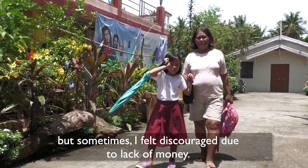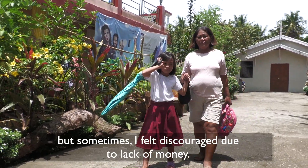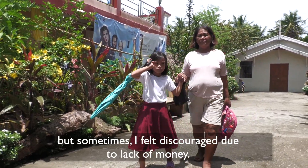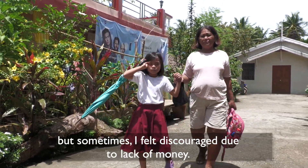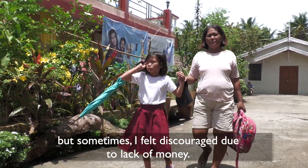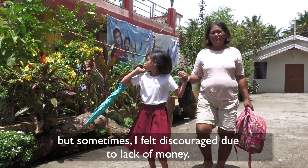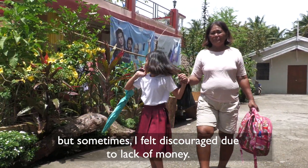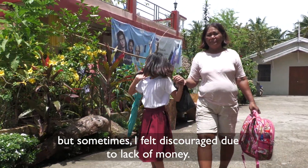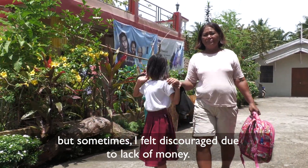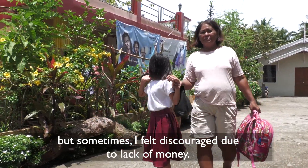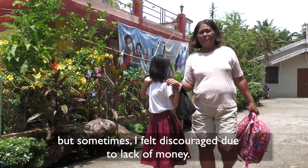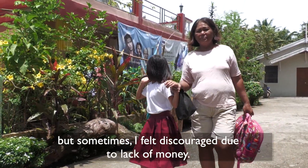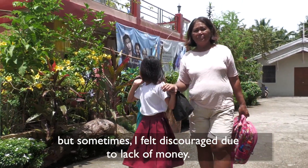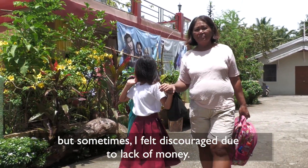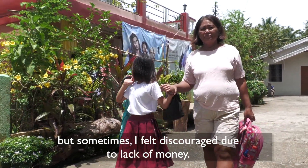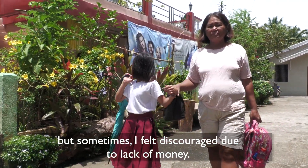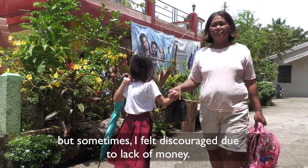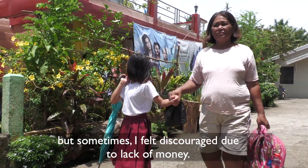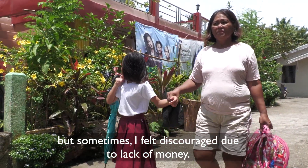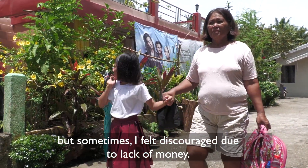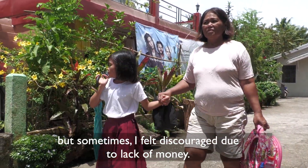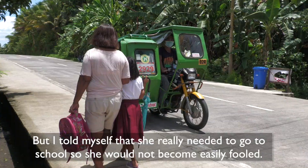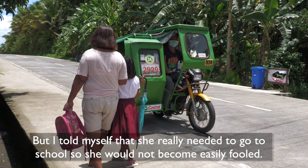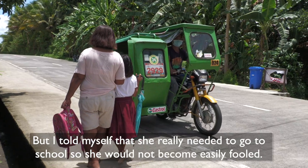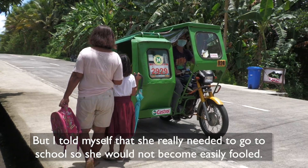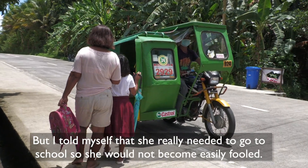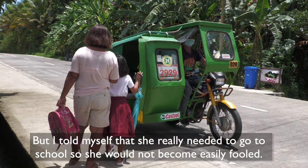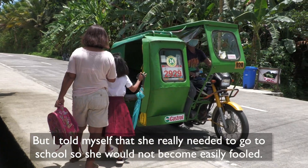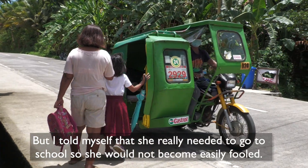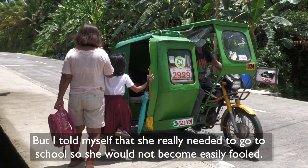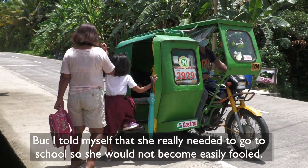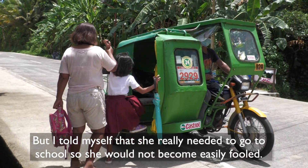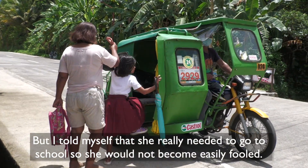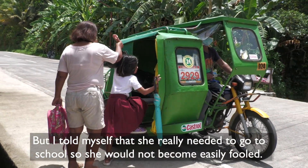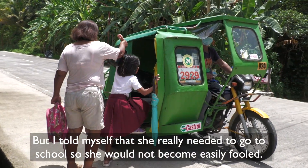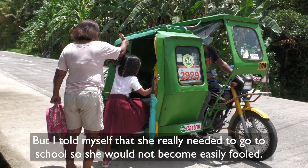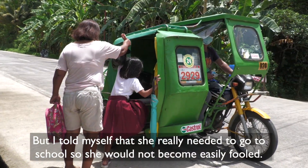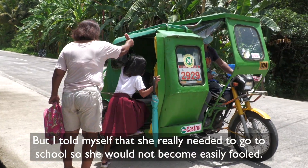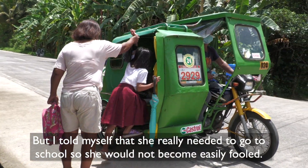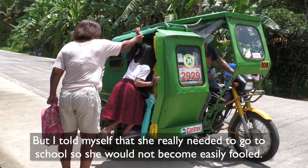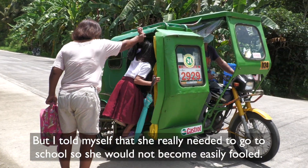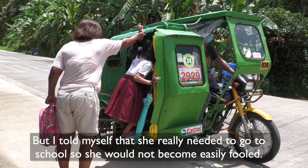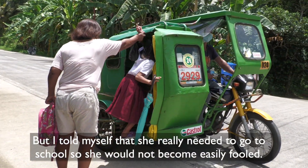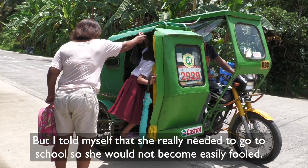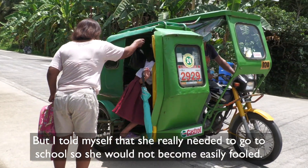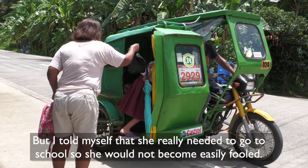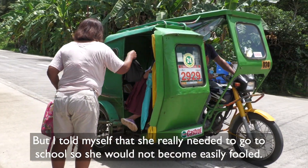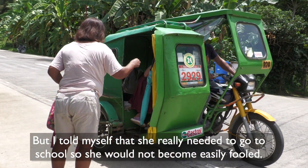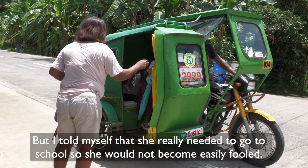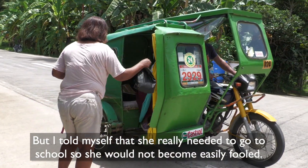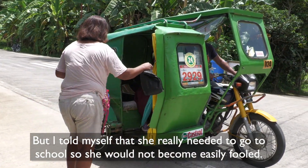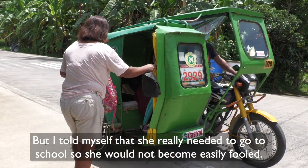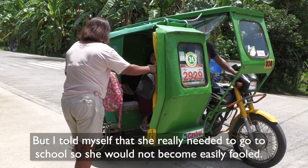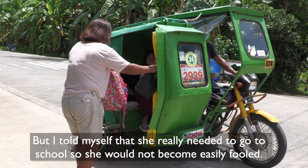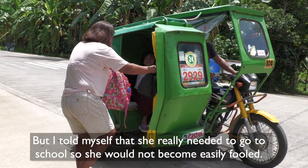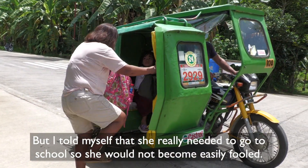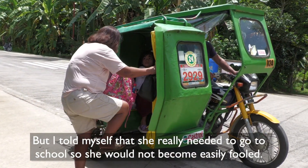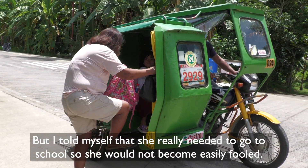kulang sa pera. Kaya sabi ko sa sarili ko, pagpaaralin talaga ito para hindi